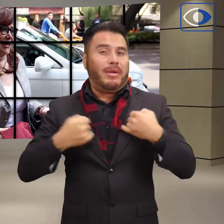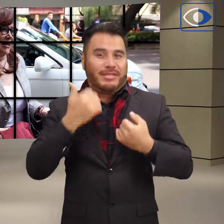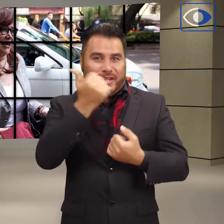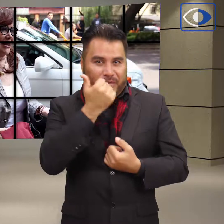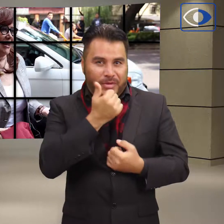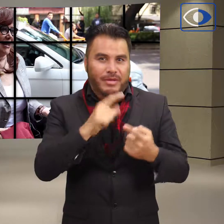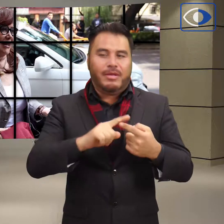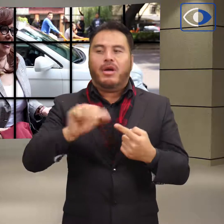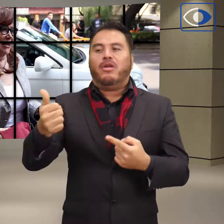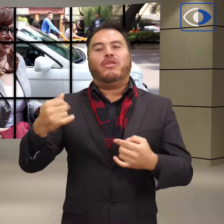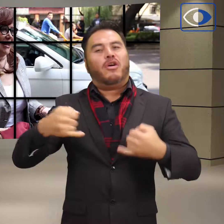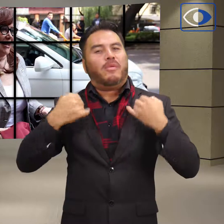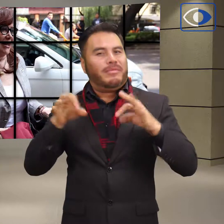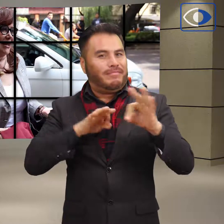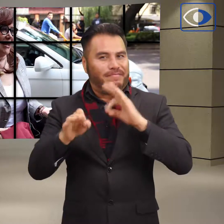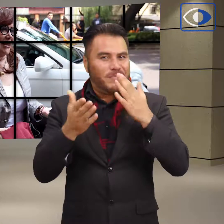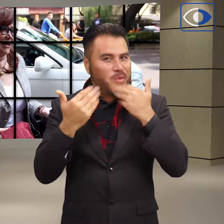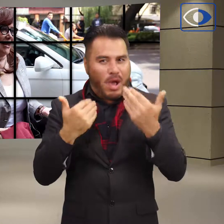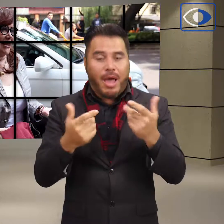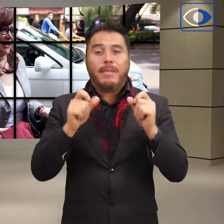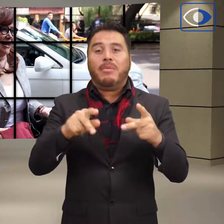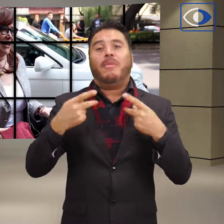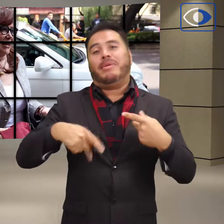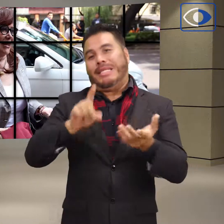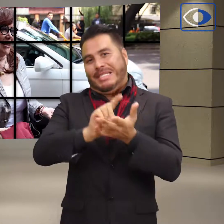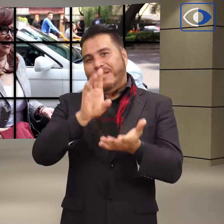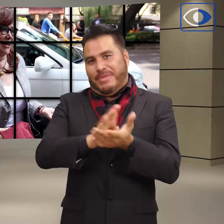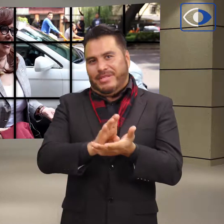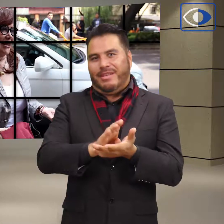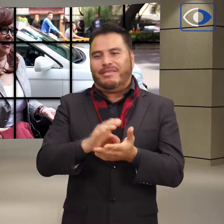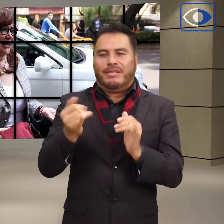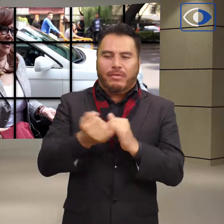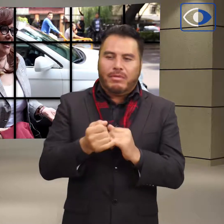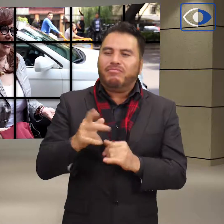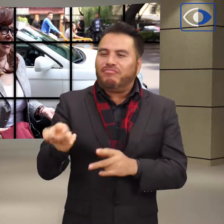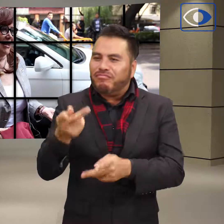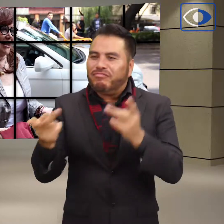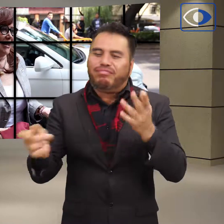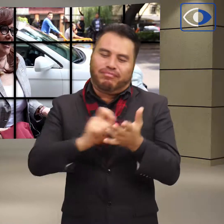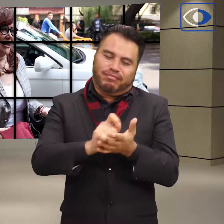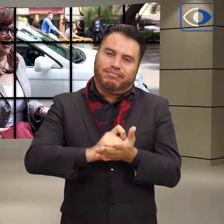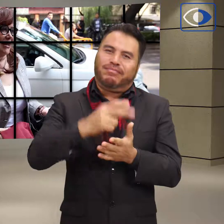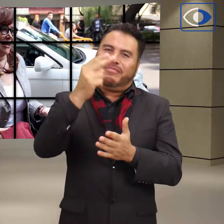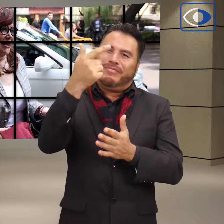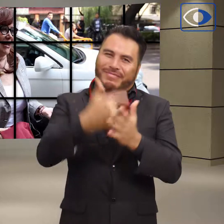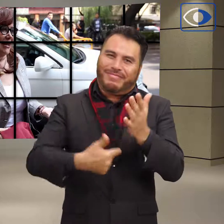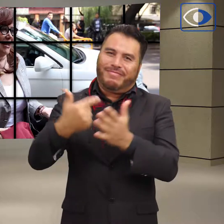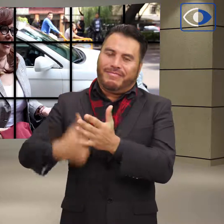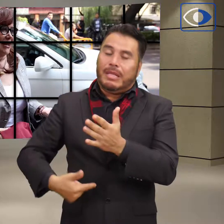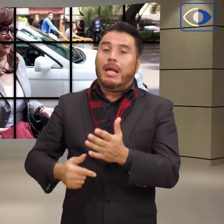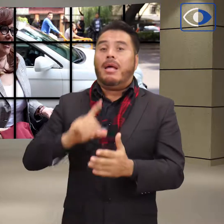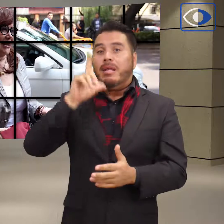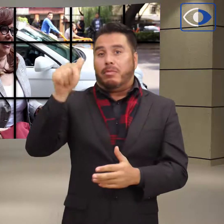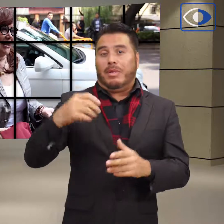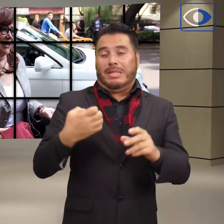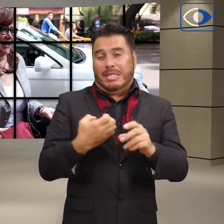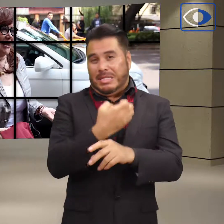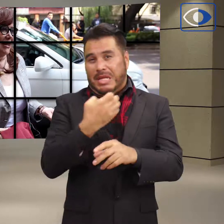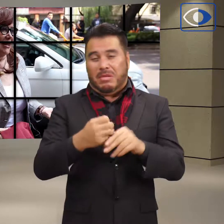jóvenes estudiantes, jóvenes sin trabajo y personas con discapacidad, entre otros. Una vez que se finalice el censo a nivel nacional,